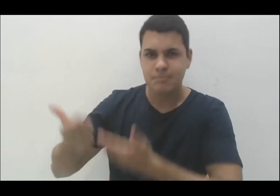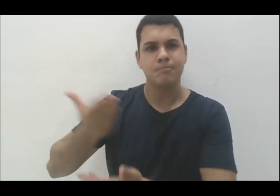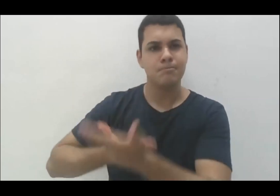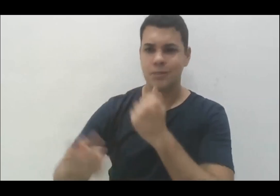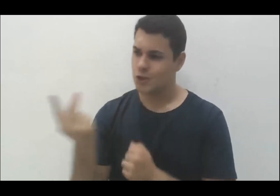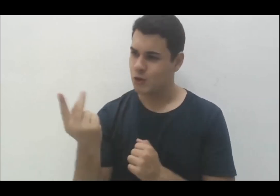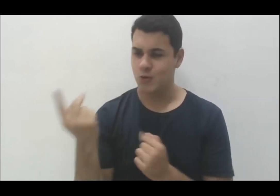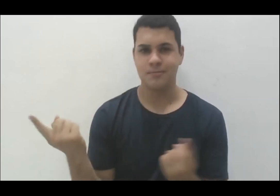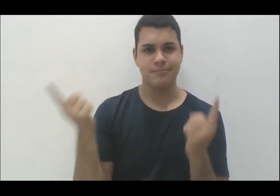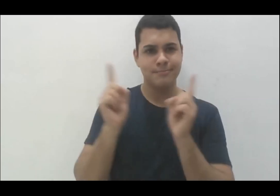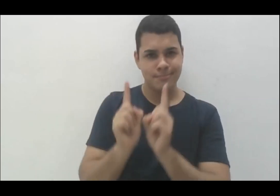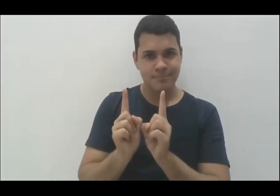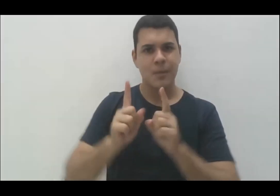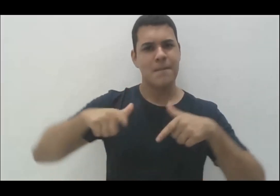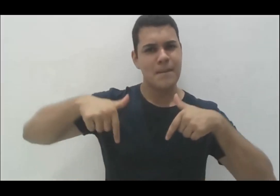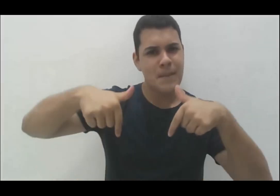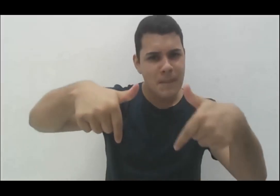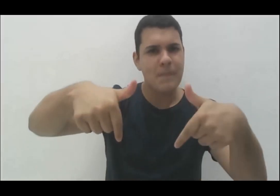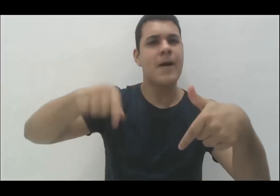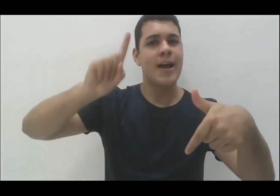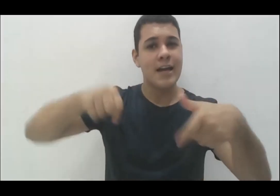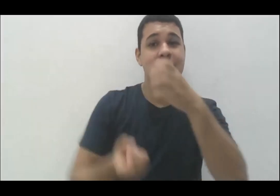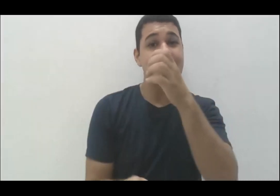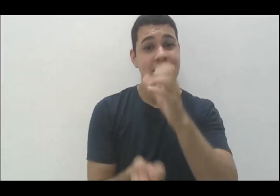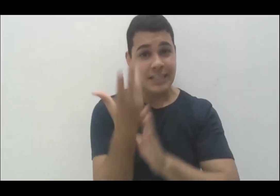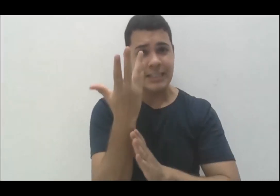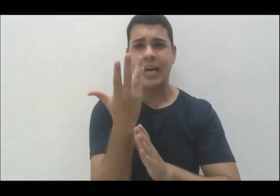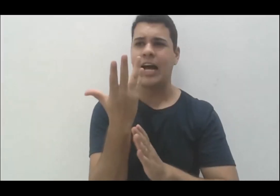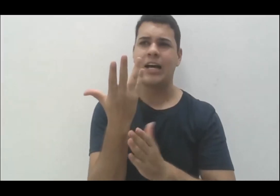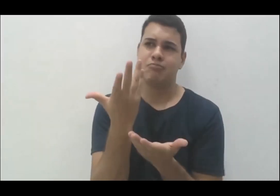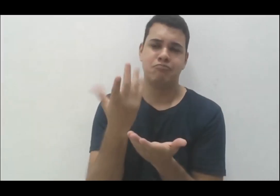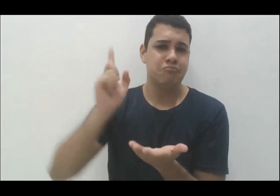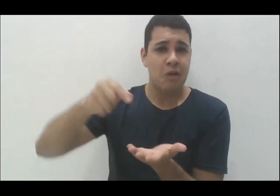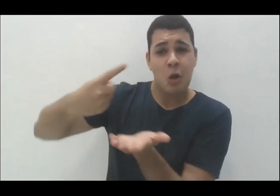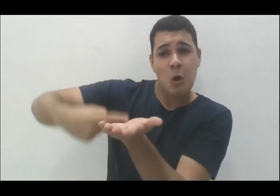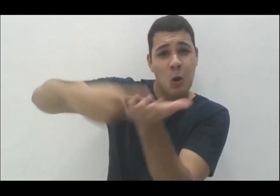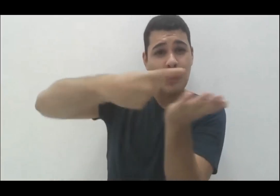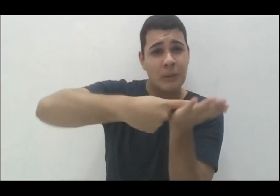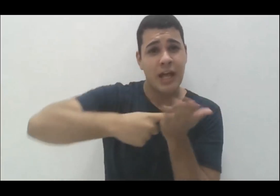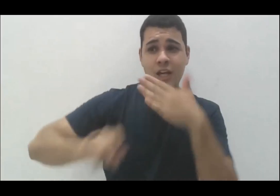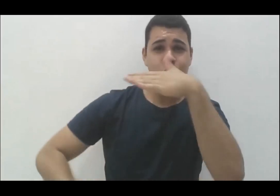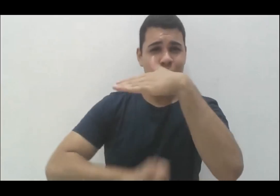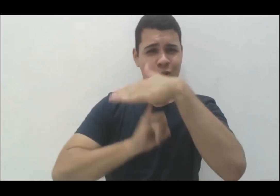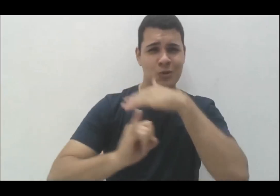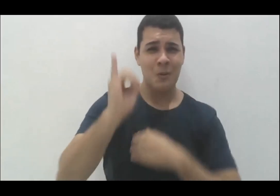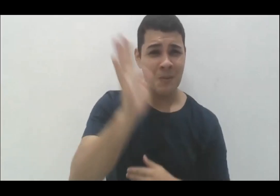consórcio estadual com todas as instituições para que possamos construir